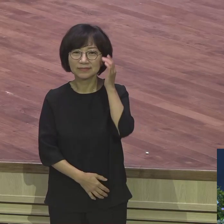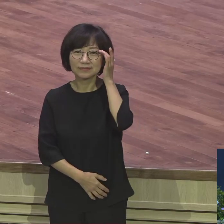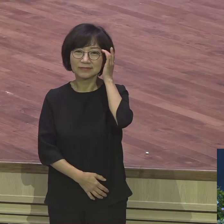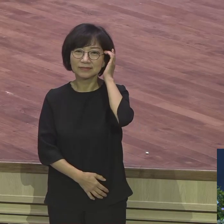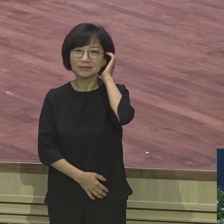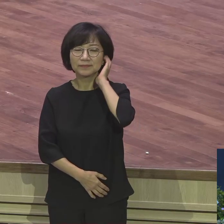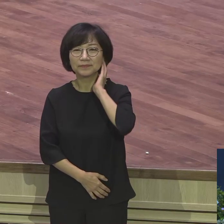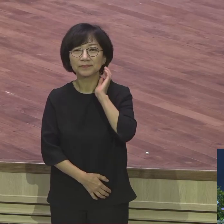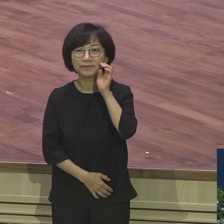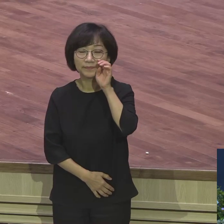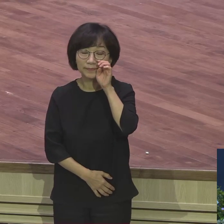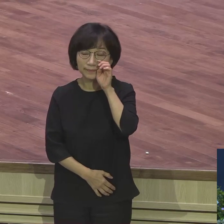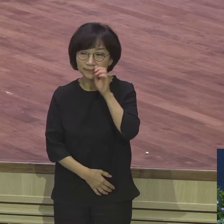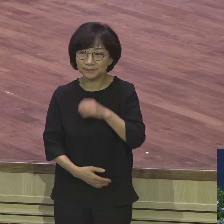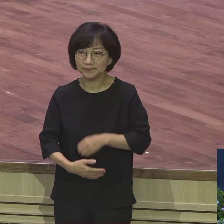죽은 사람 들고 다녀야지